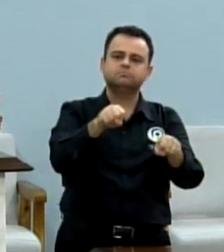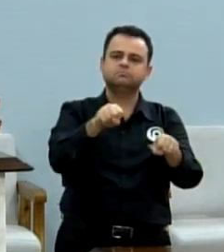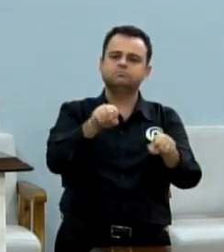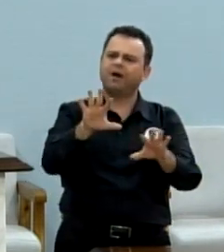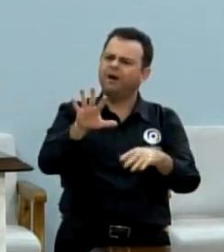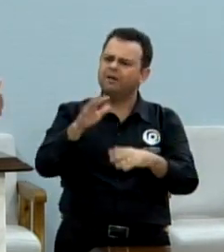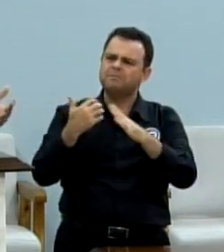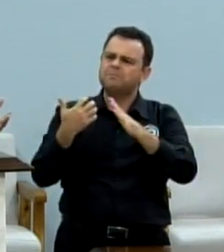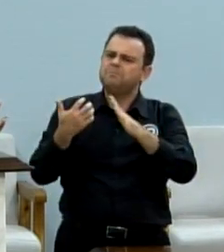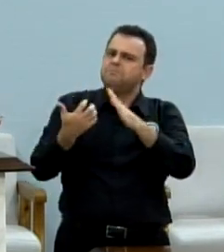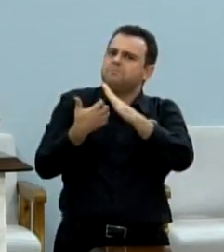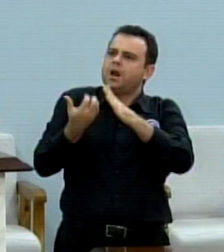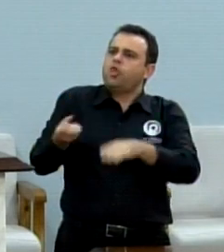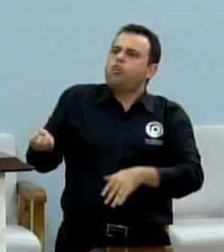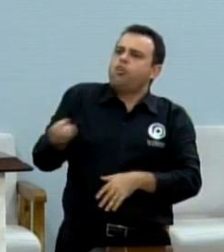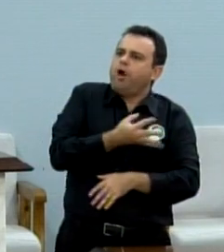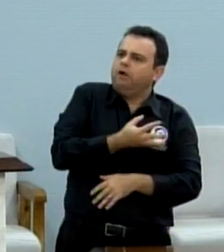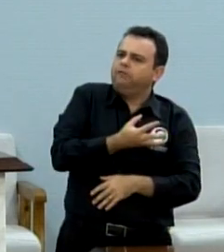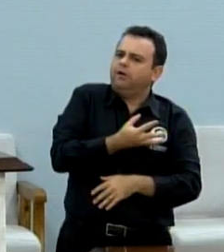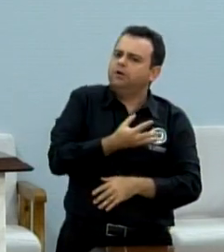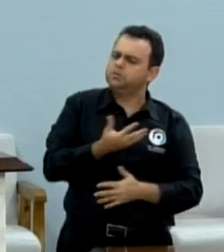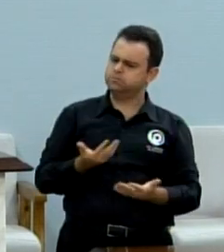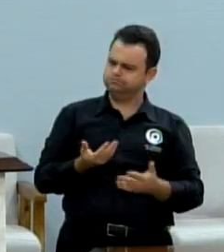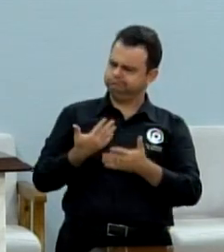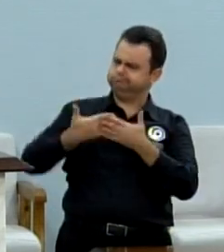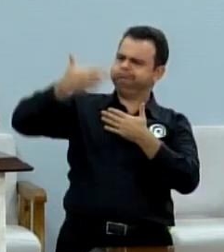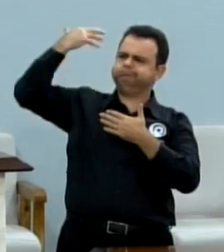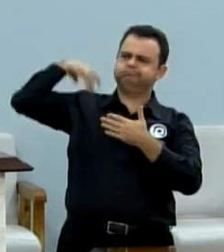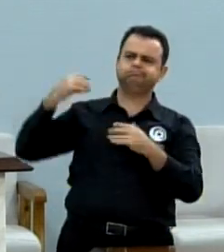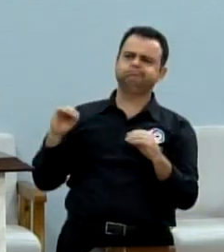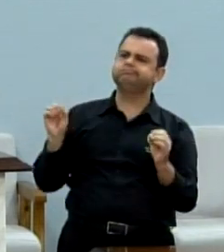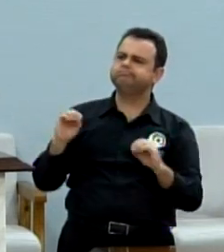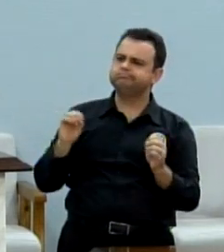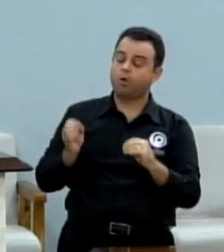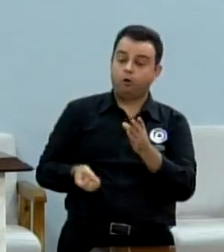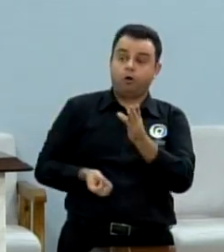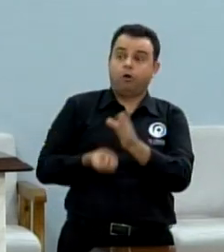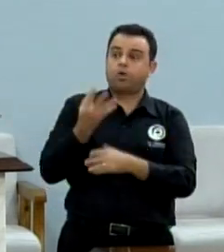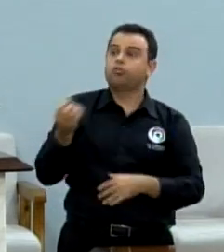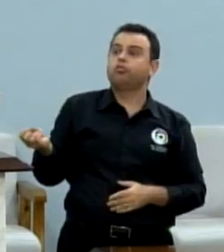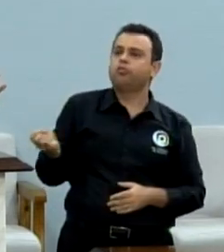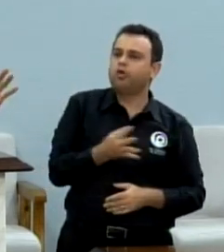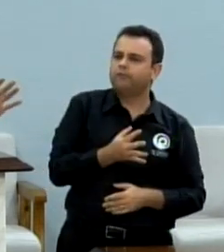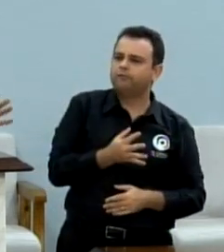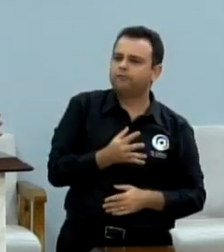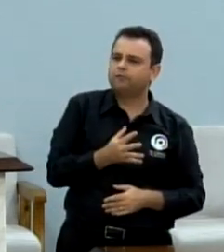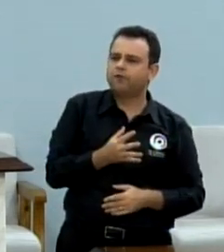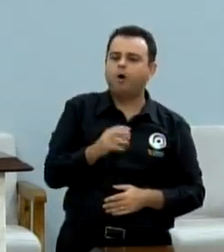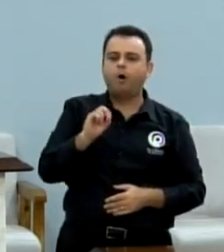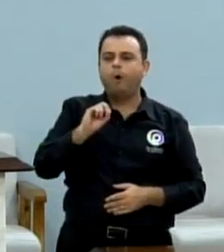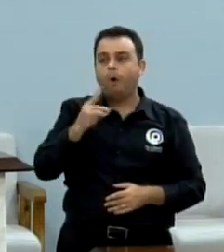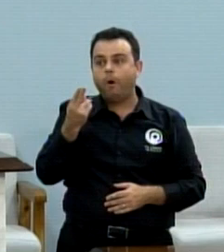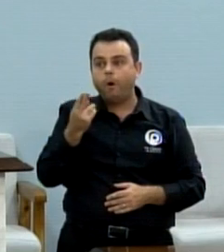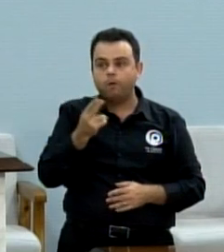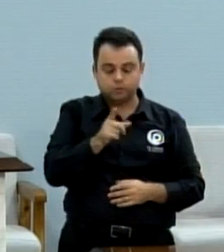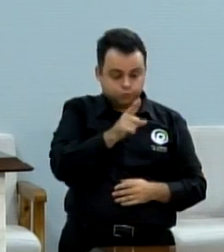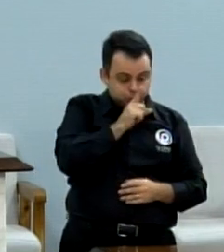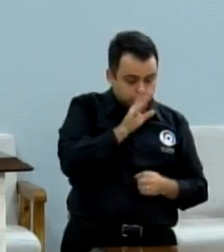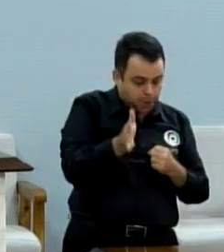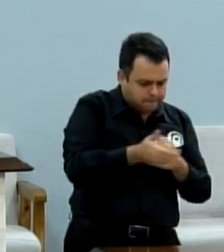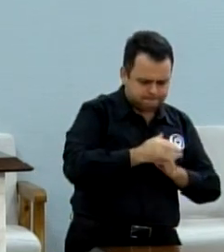negociando quando a empresa ainda não existia? Ou começaram uma semana atrás e acham que já é suficiente?